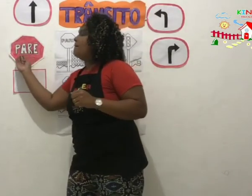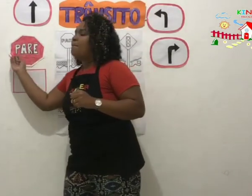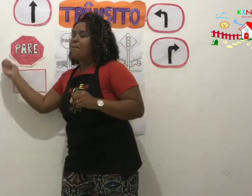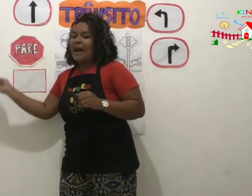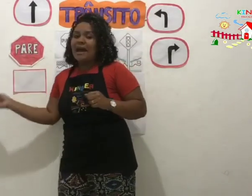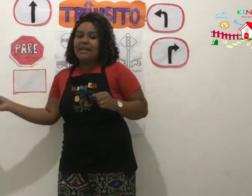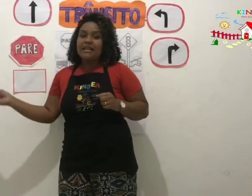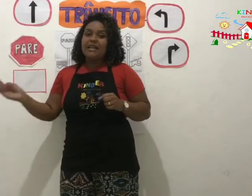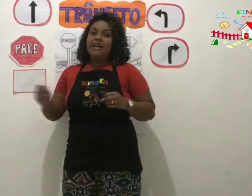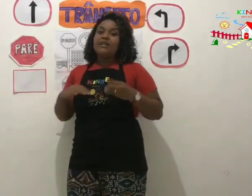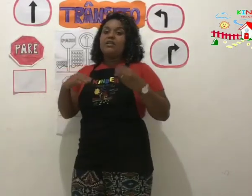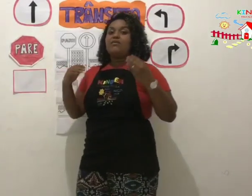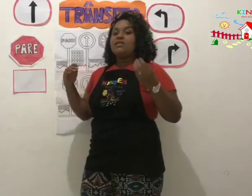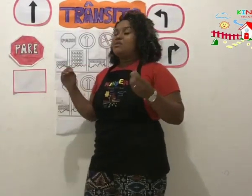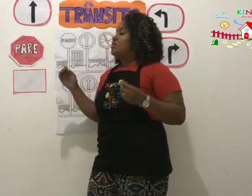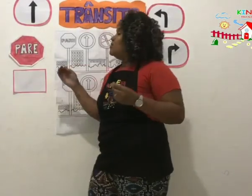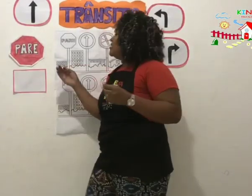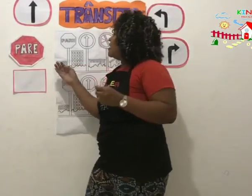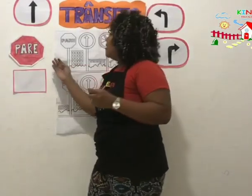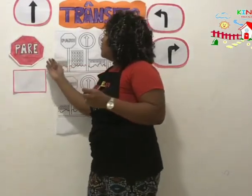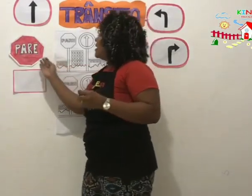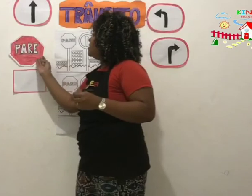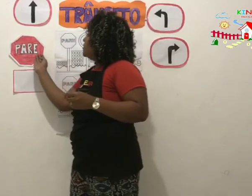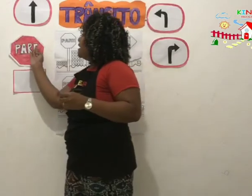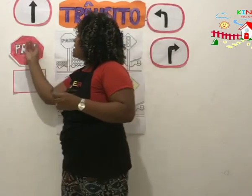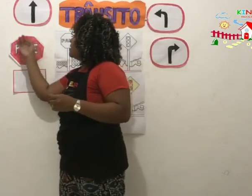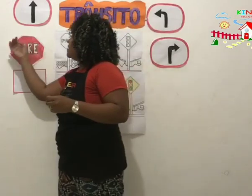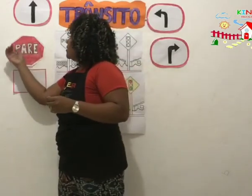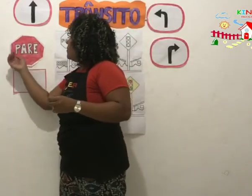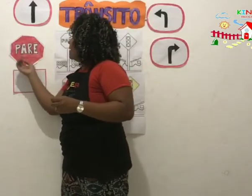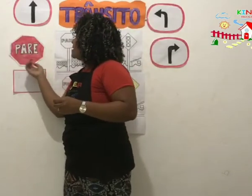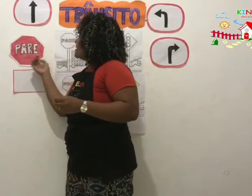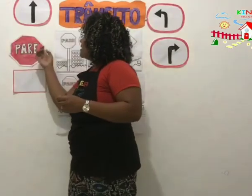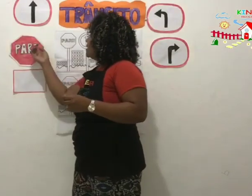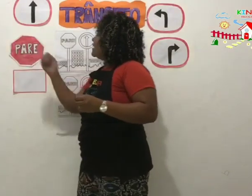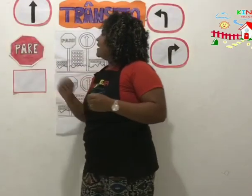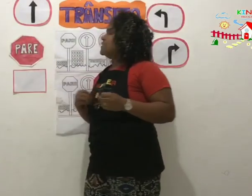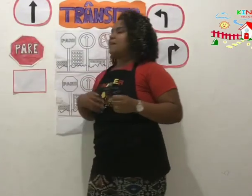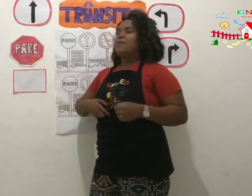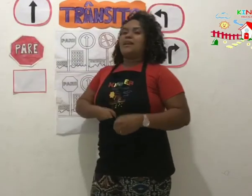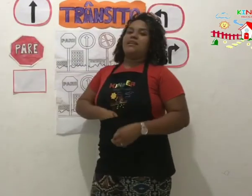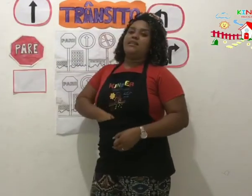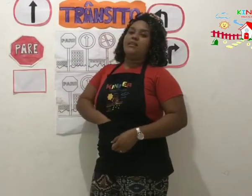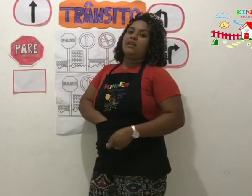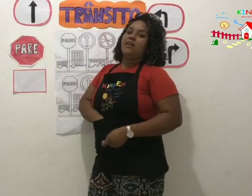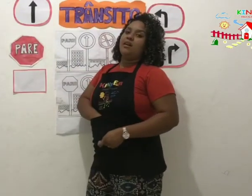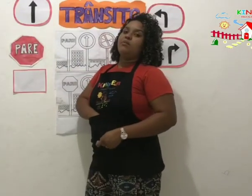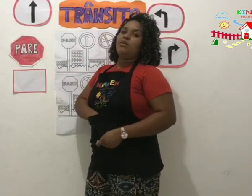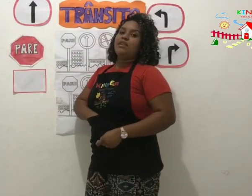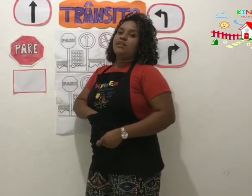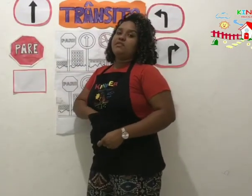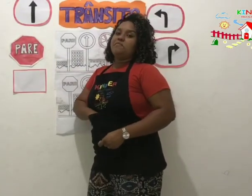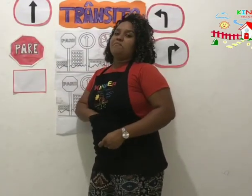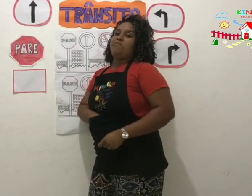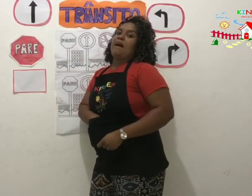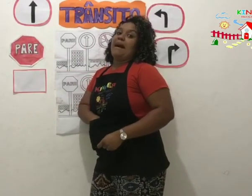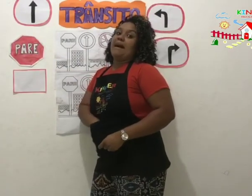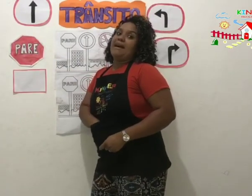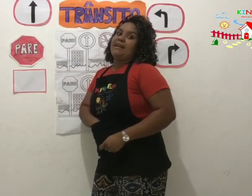pare. Então, vocês irão dizer quais lugares que estão aparecendo aqui nessa plaquinha bonita de pare.